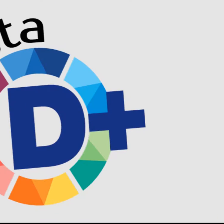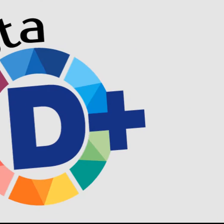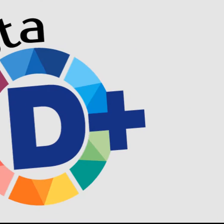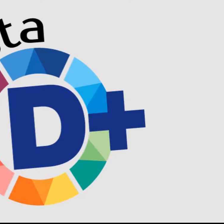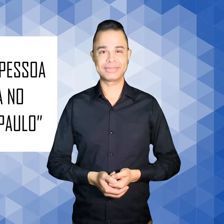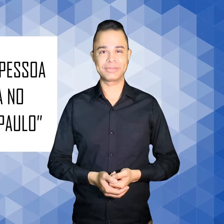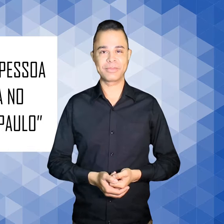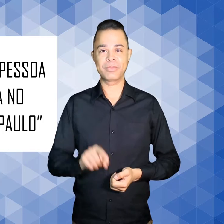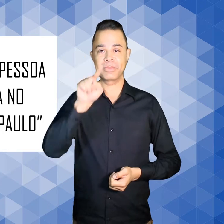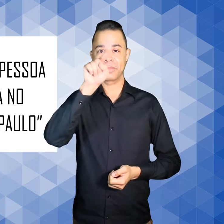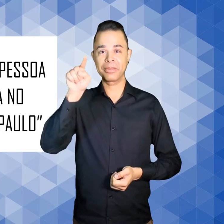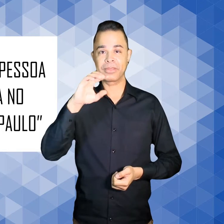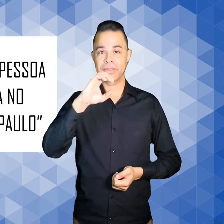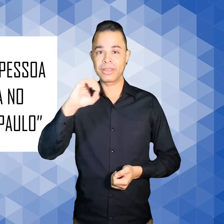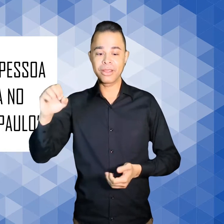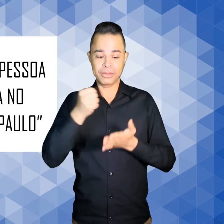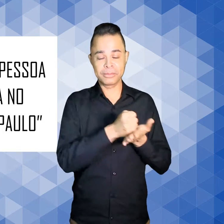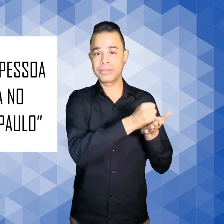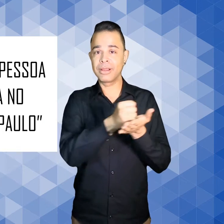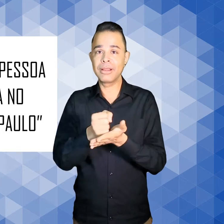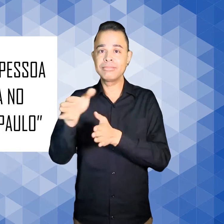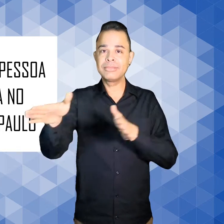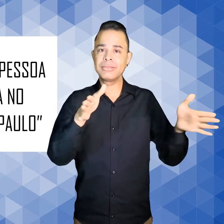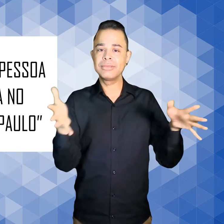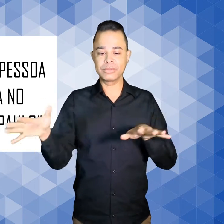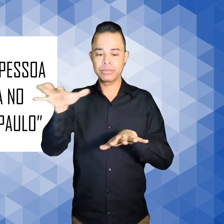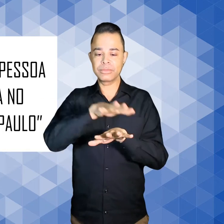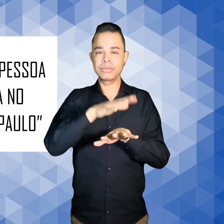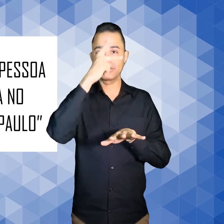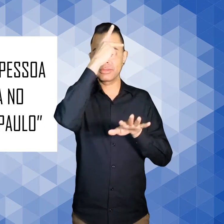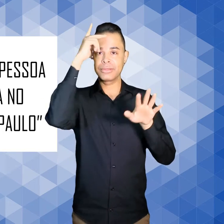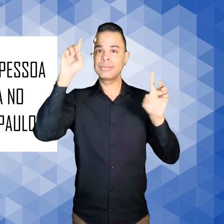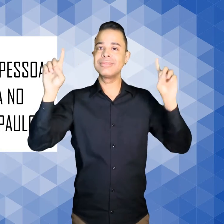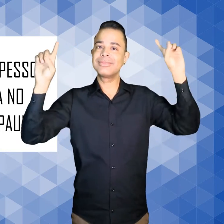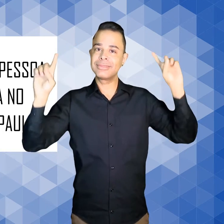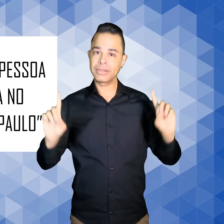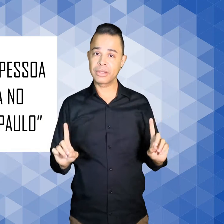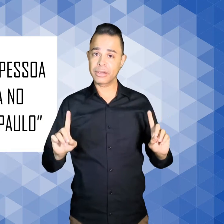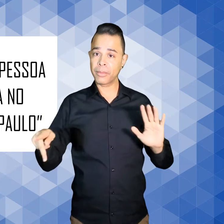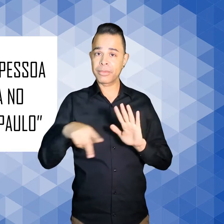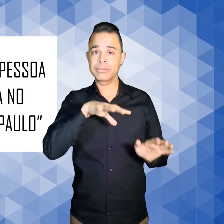O Zoolóico Móvel inclui pessoa com deficiência no Zoológico de São Paulo